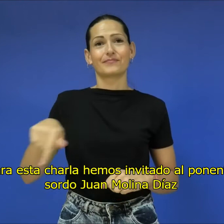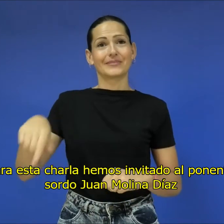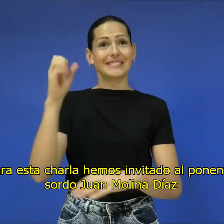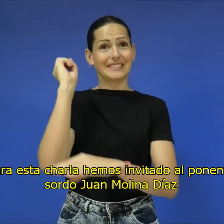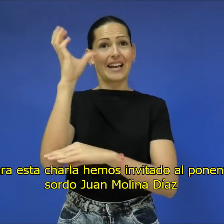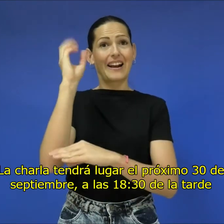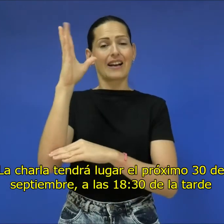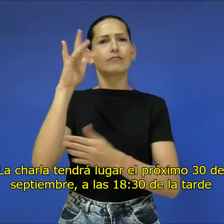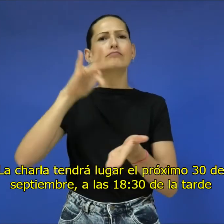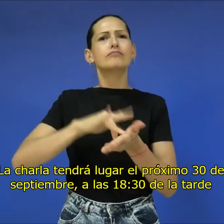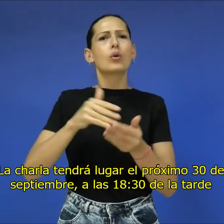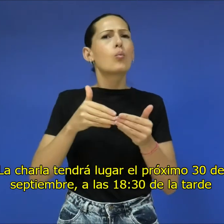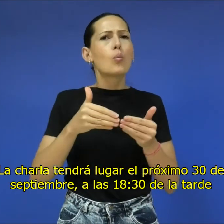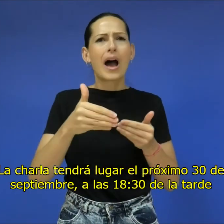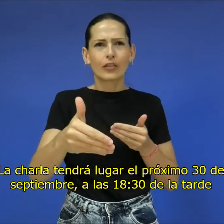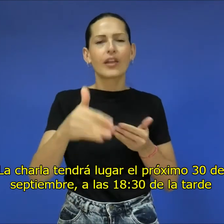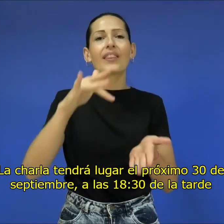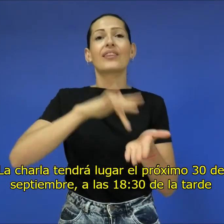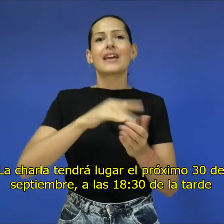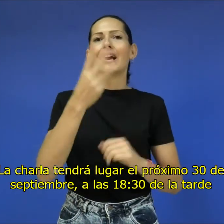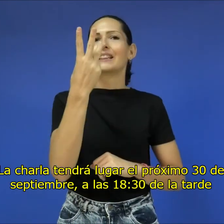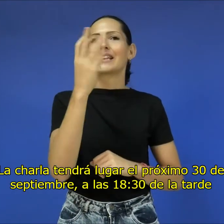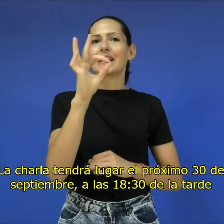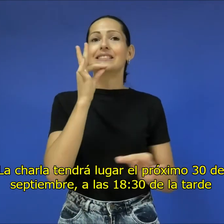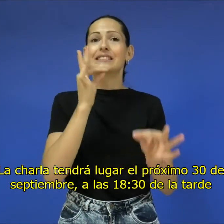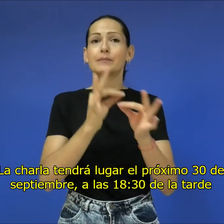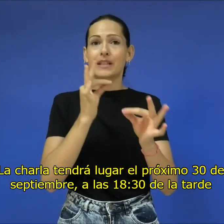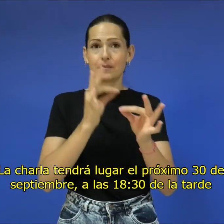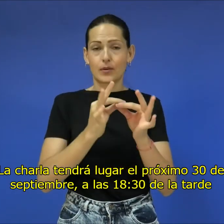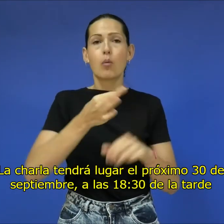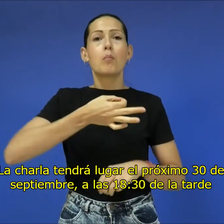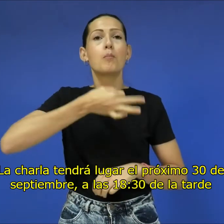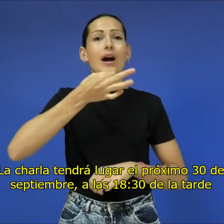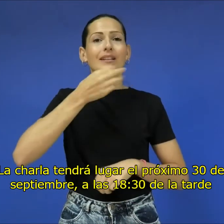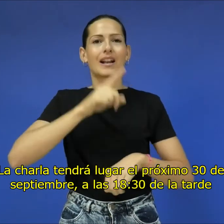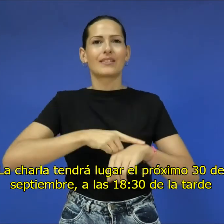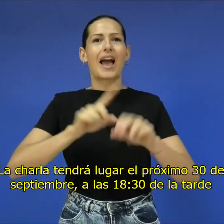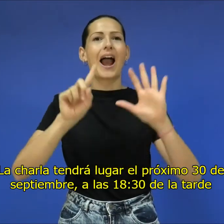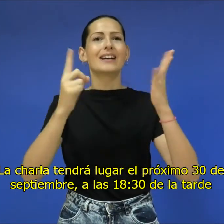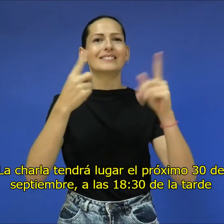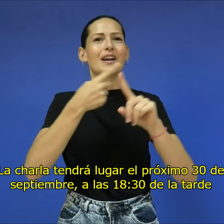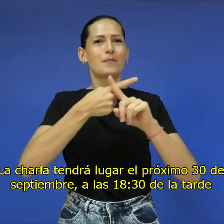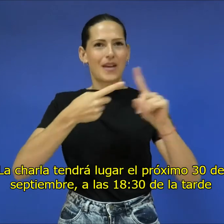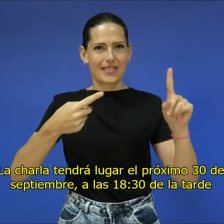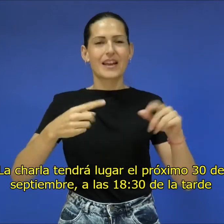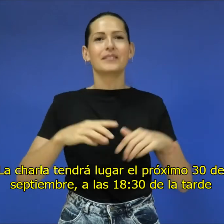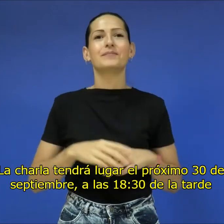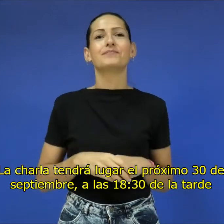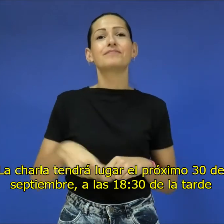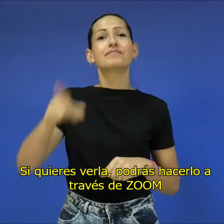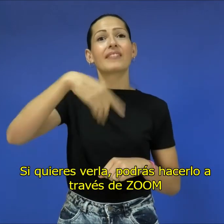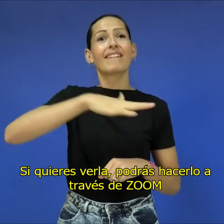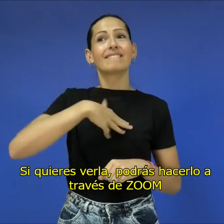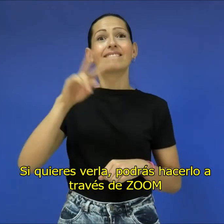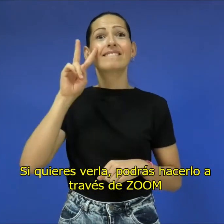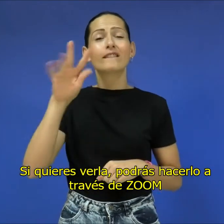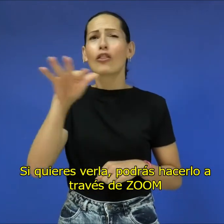La charla tendrá lugar el próximo 30 de septiembre a las 6 y media de la tarde. Si quieres verla